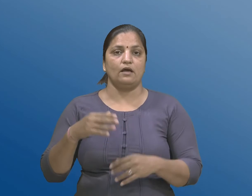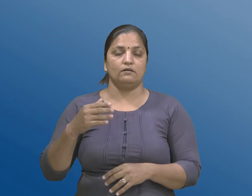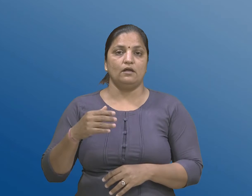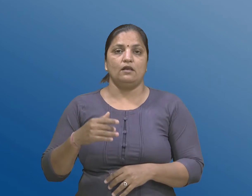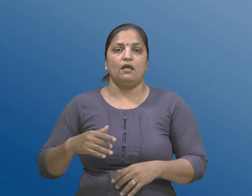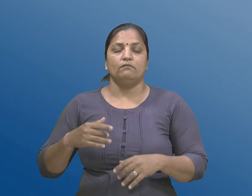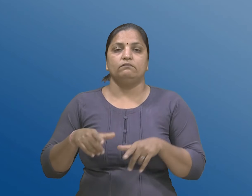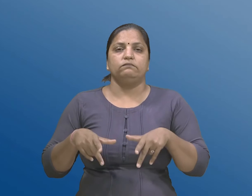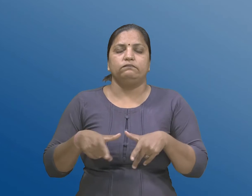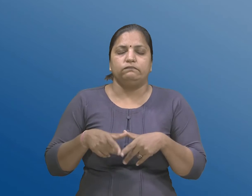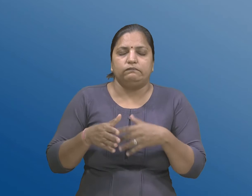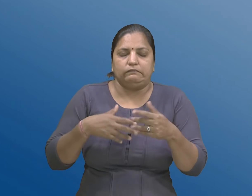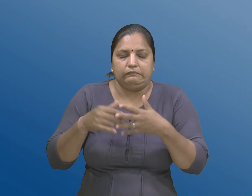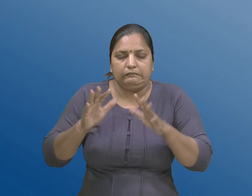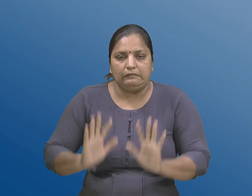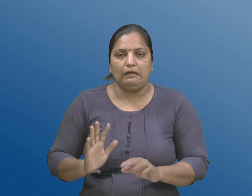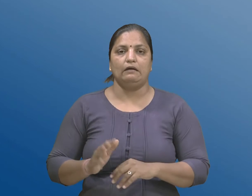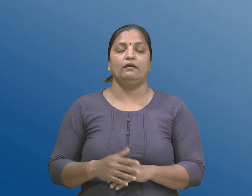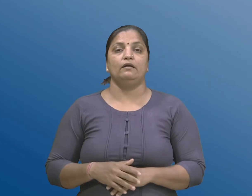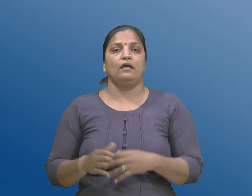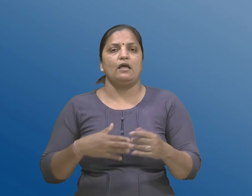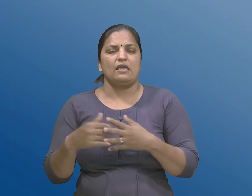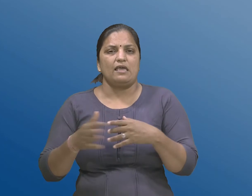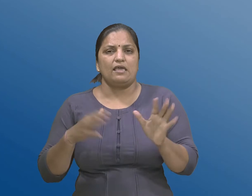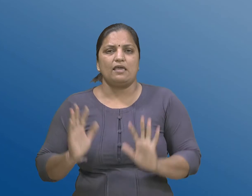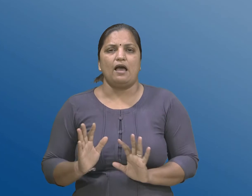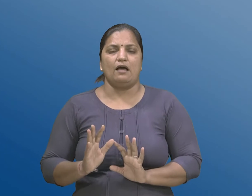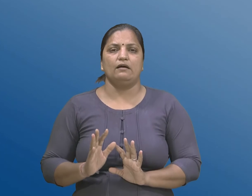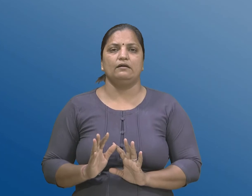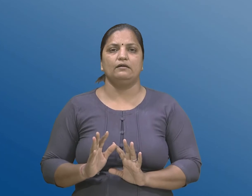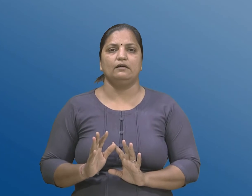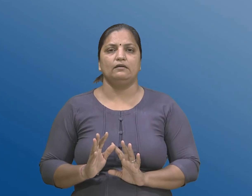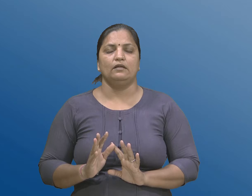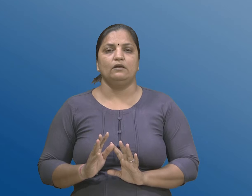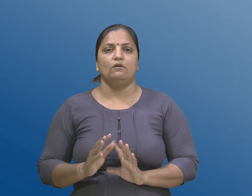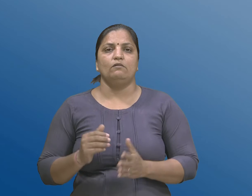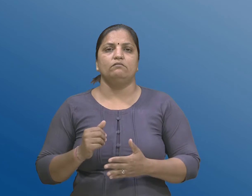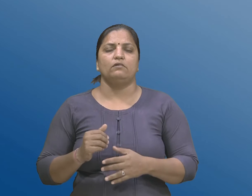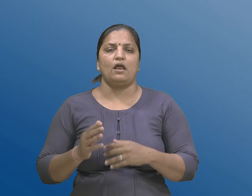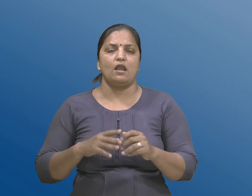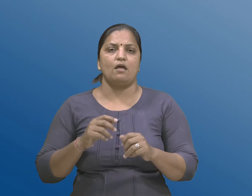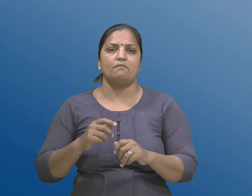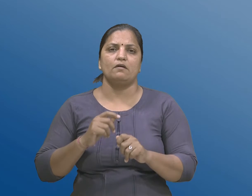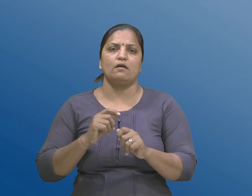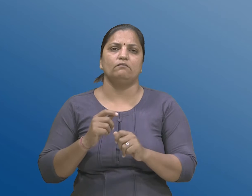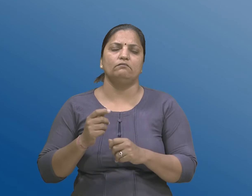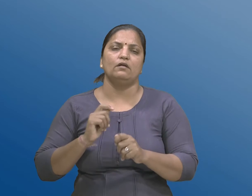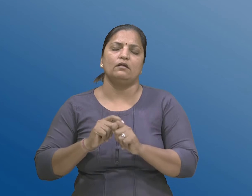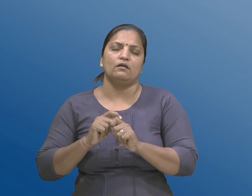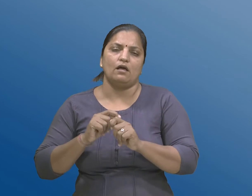अथ्वा अन्य कोई सहायक साधनों नो उप्योग करीने स्वेच्छा पूर्वक